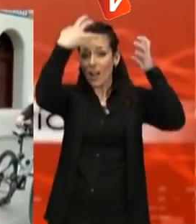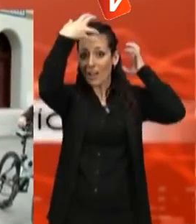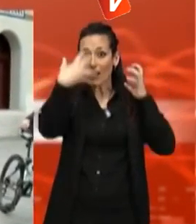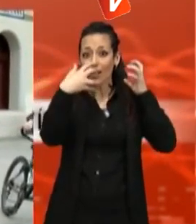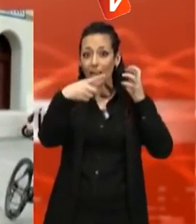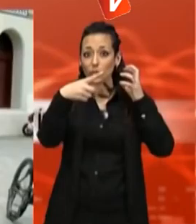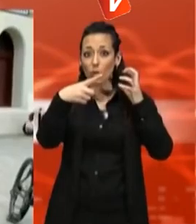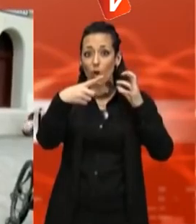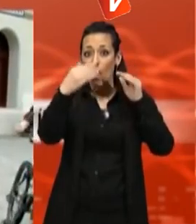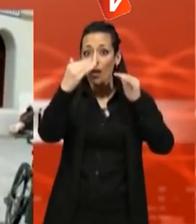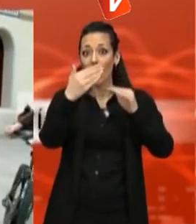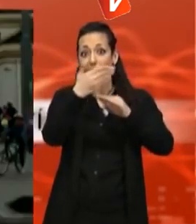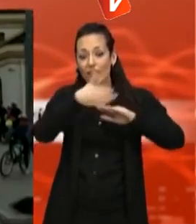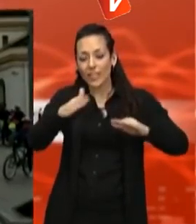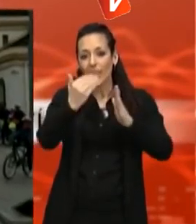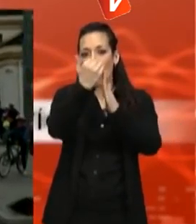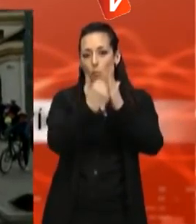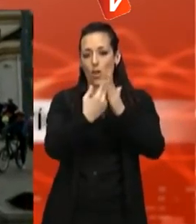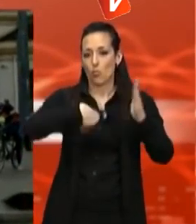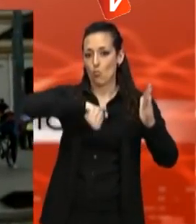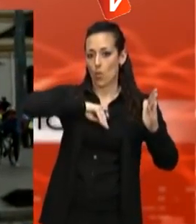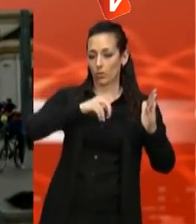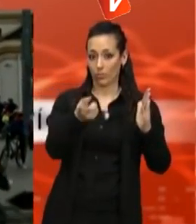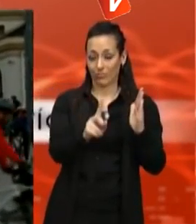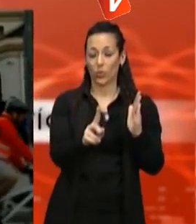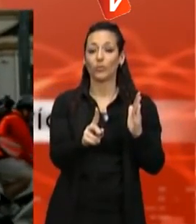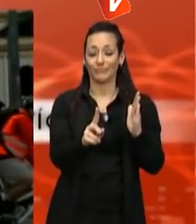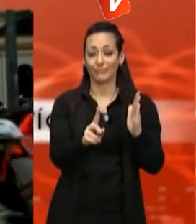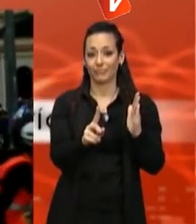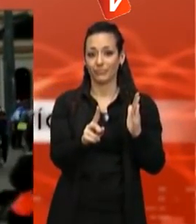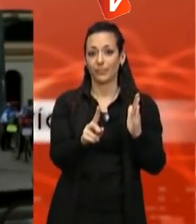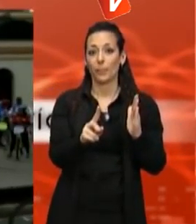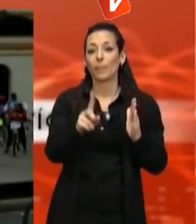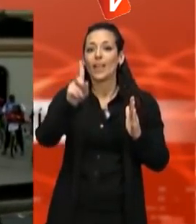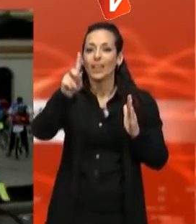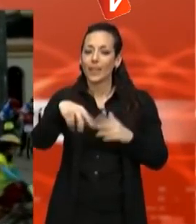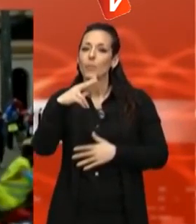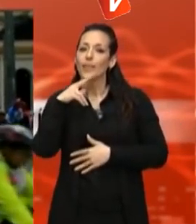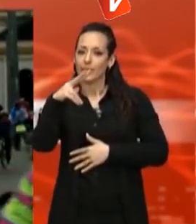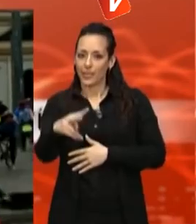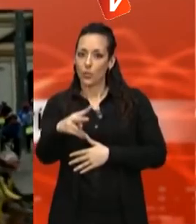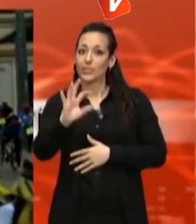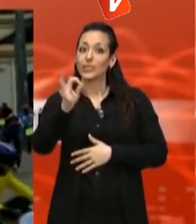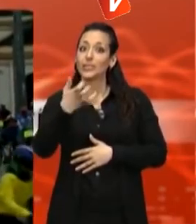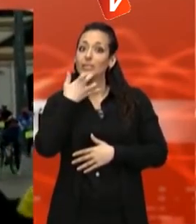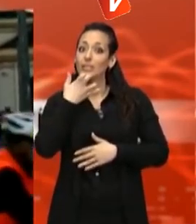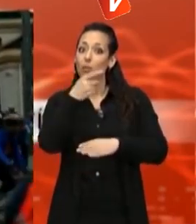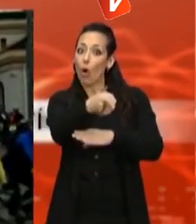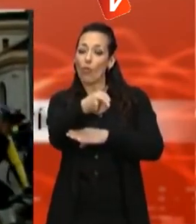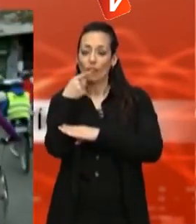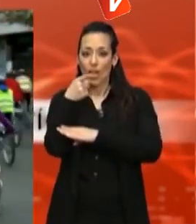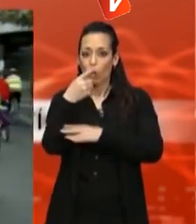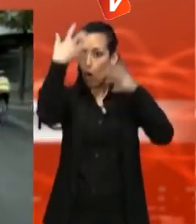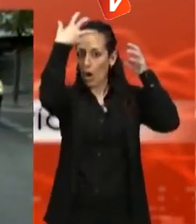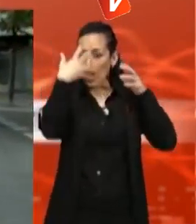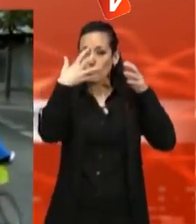crânioencefàlica. Per contra, aleguen que l'obligatorietat del casc sí que pot fer disminuir el nombre de persones que utilitzin la bicicleta com a mitjà de